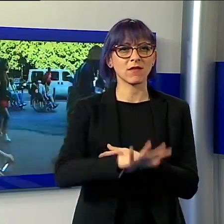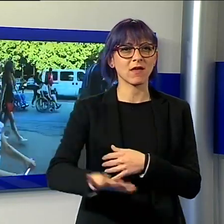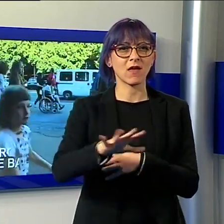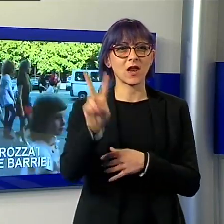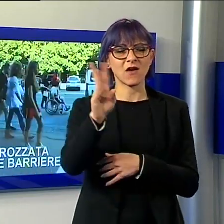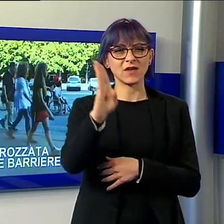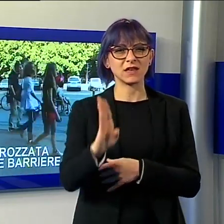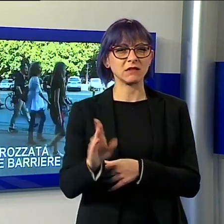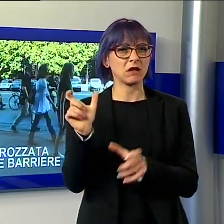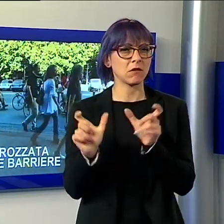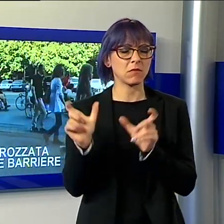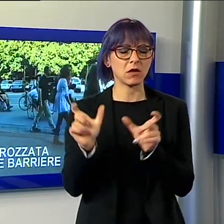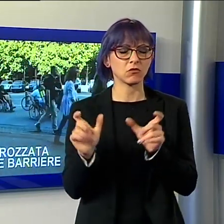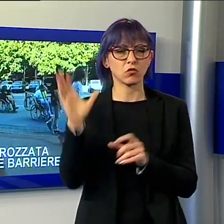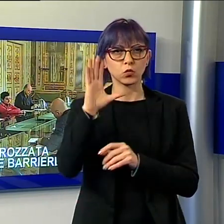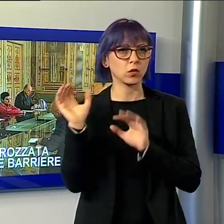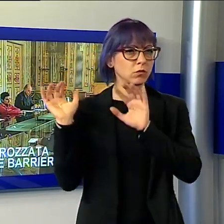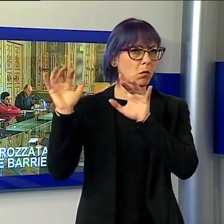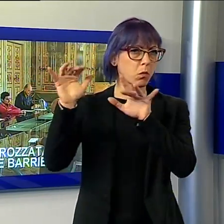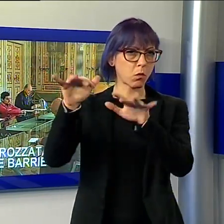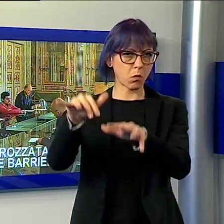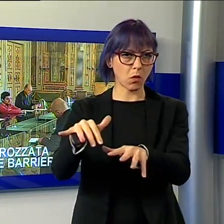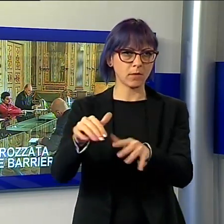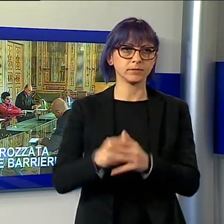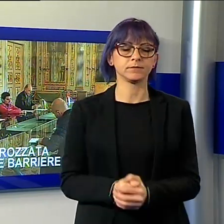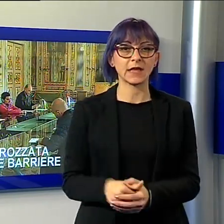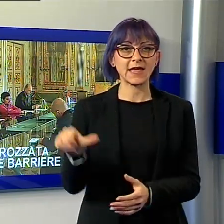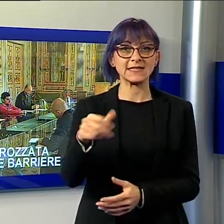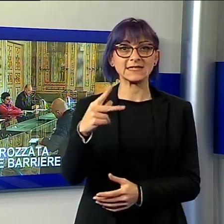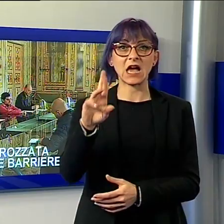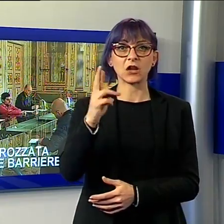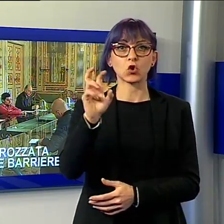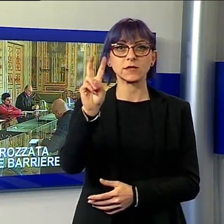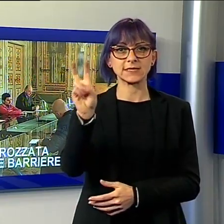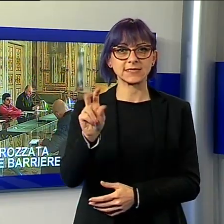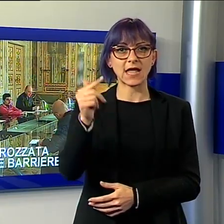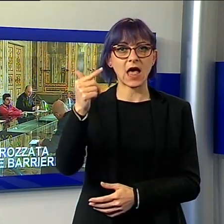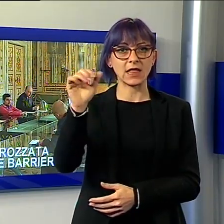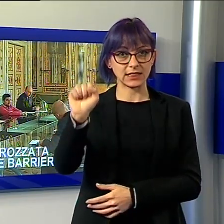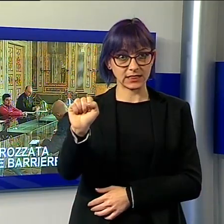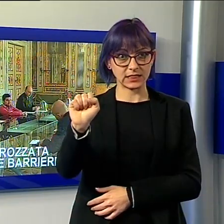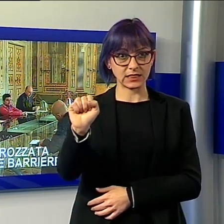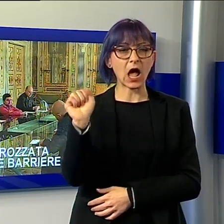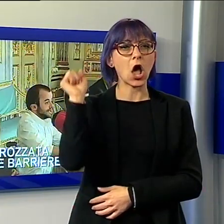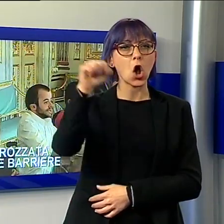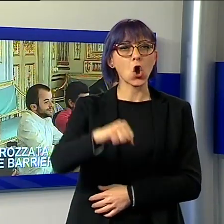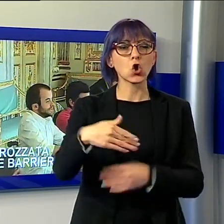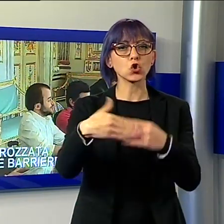Una scarrozzata contro le barriere architettoniche arriva anche a Lucca l'evento di educazione alla